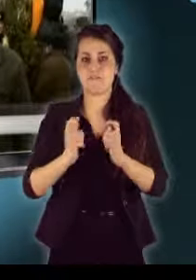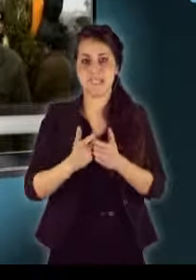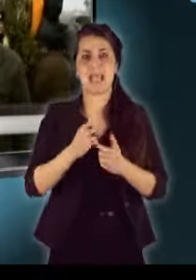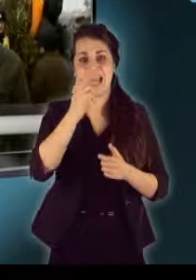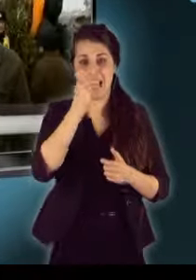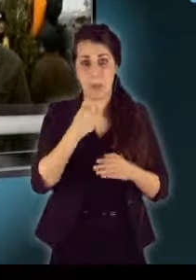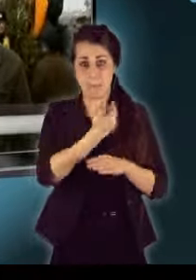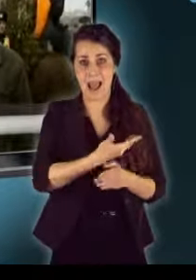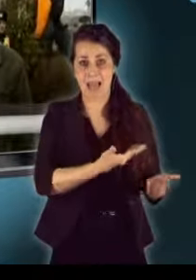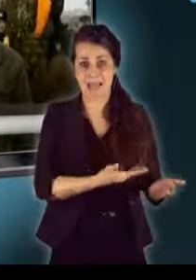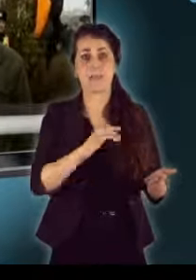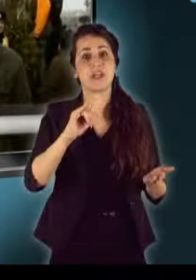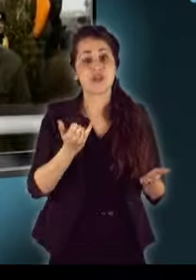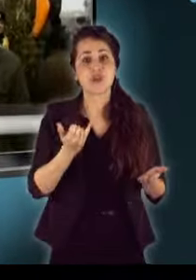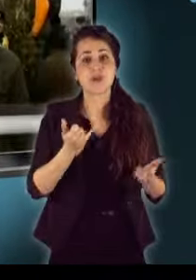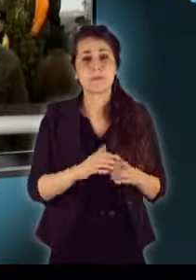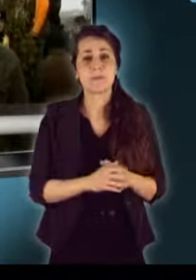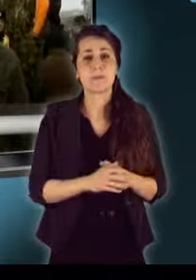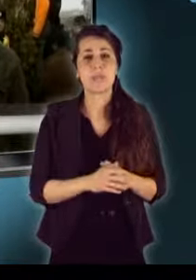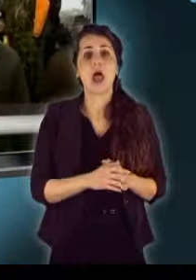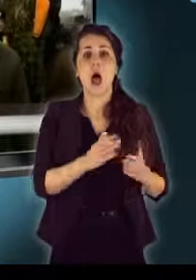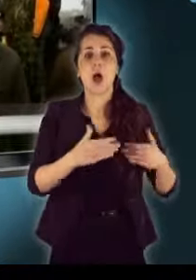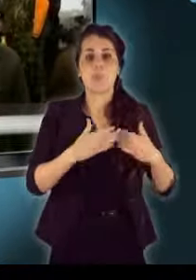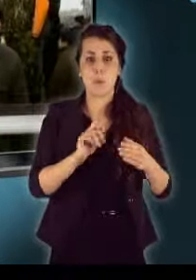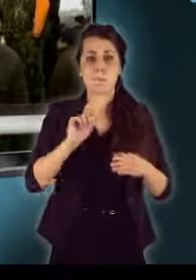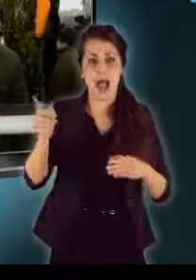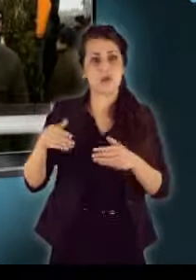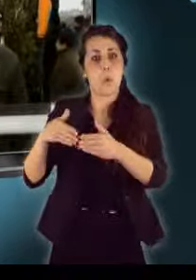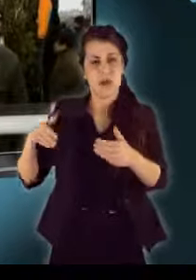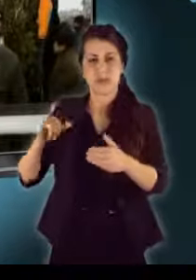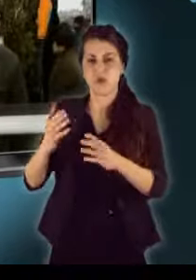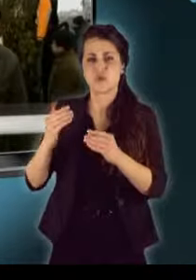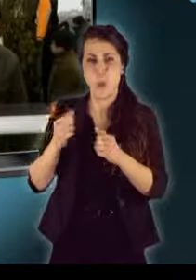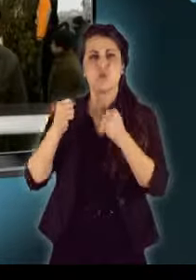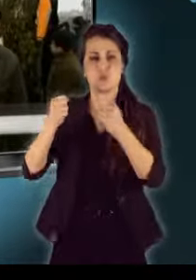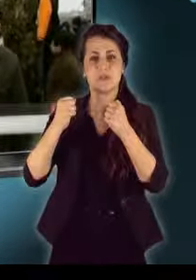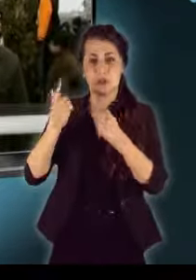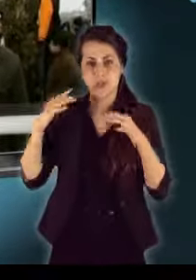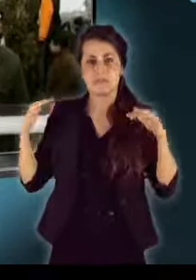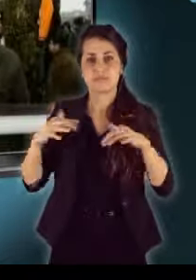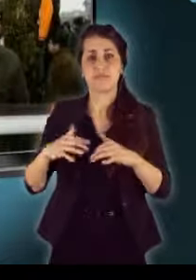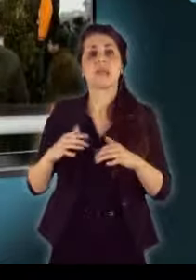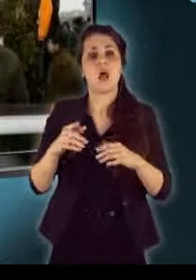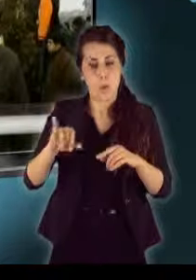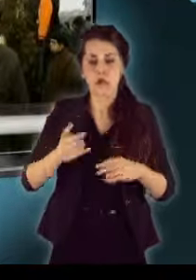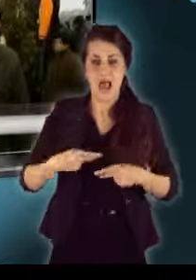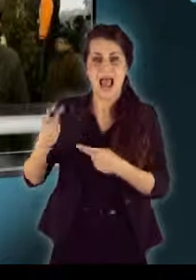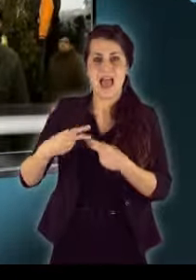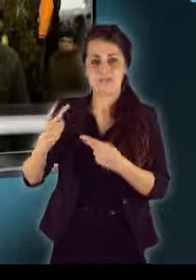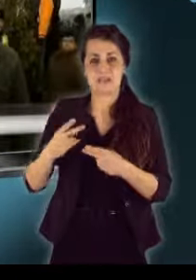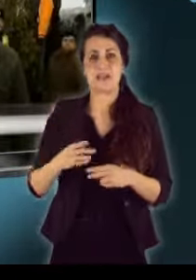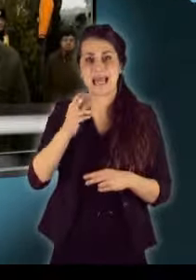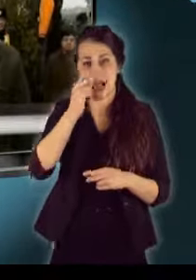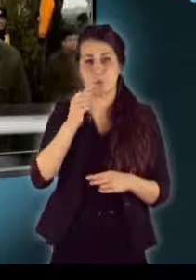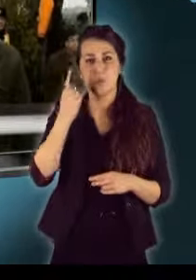a rendőrök mellettem, és a kapu másik oldalán is nagyon sok tüntető jött össze. Őket szintén elvitték a rendőrök.